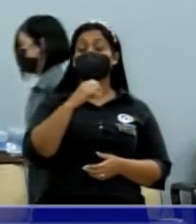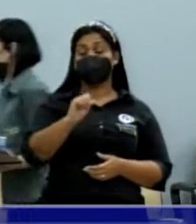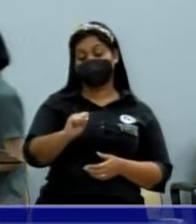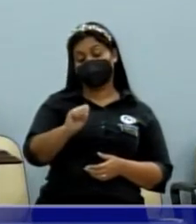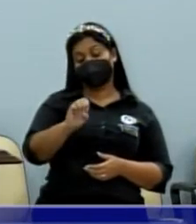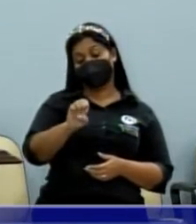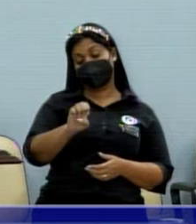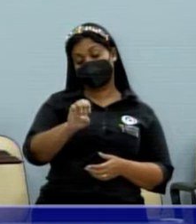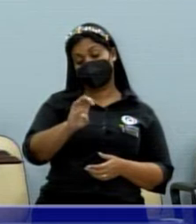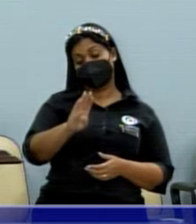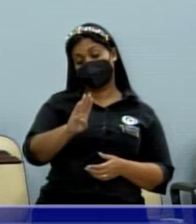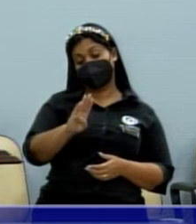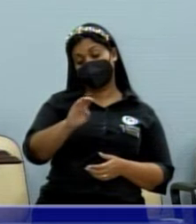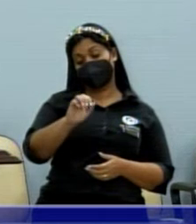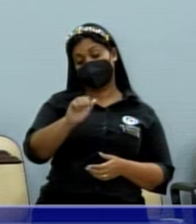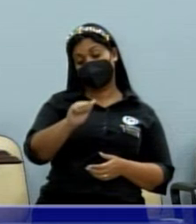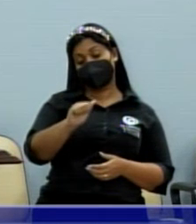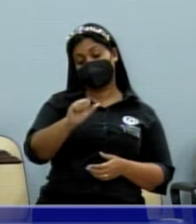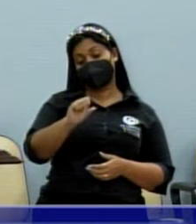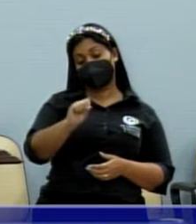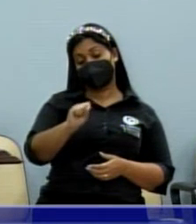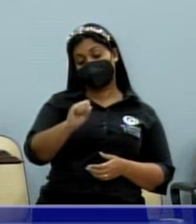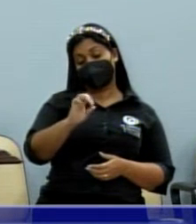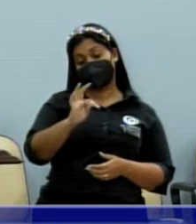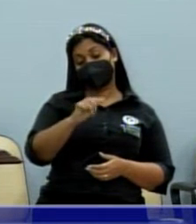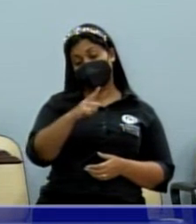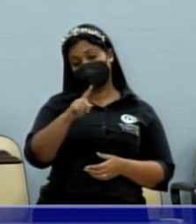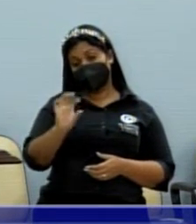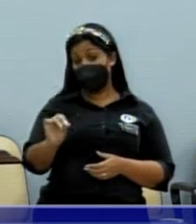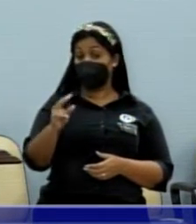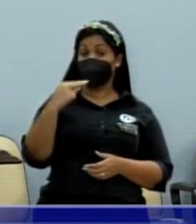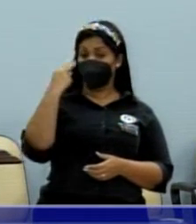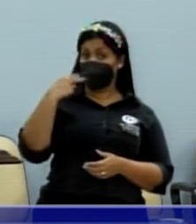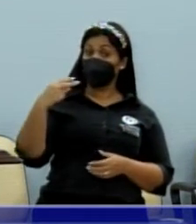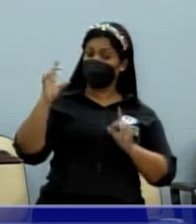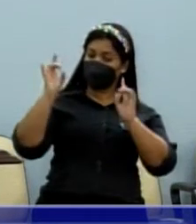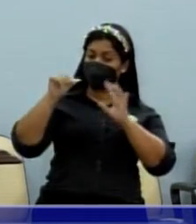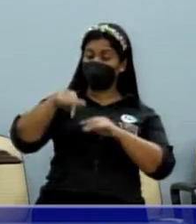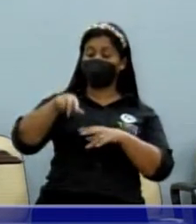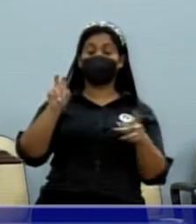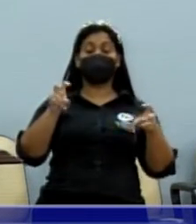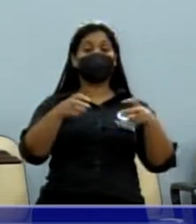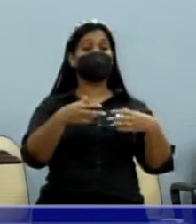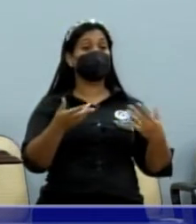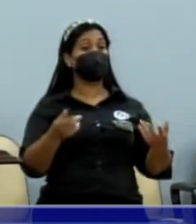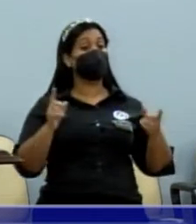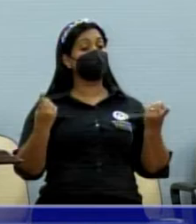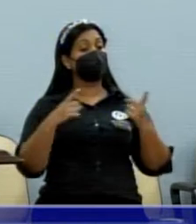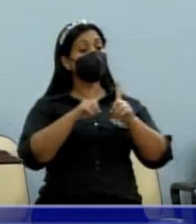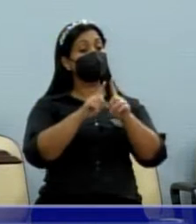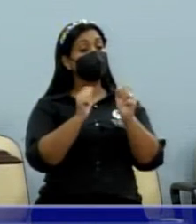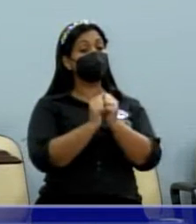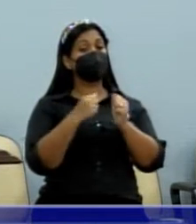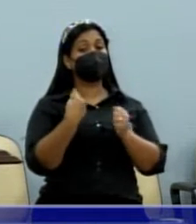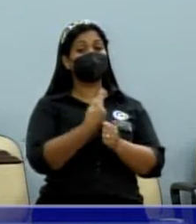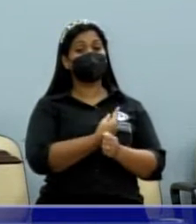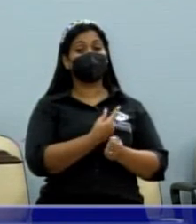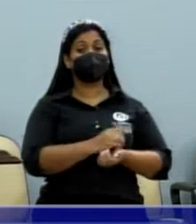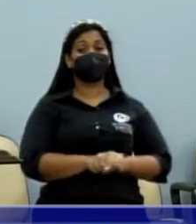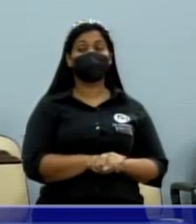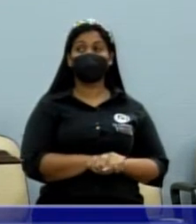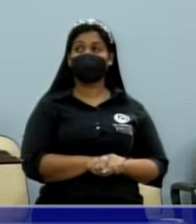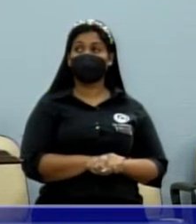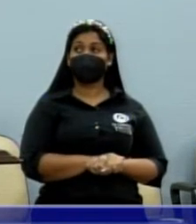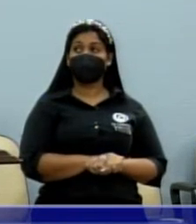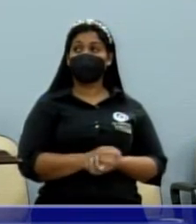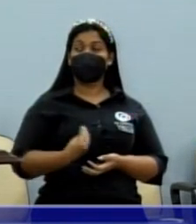que foi um dos grandes vereadores aqui na casa, queria comentar ele, esteve aí com a gente aí, está